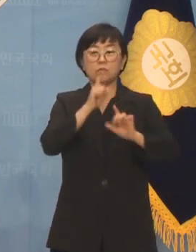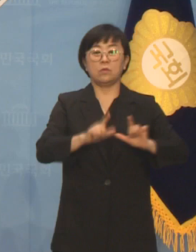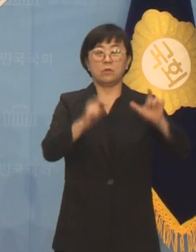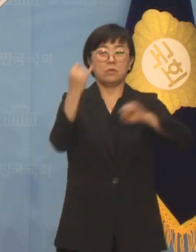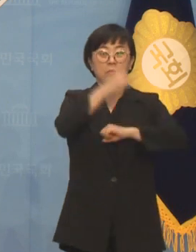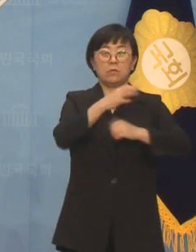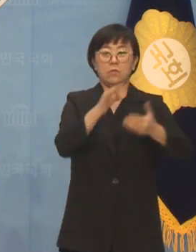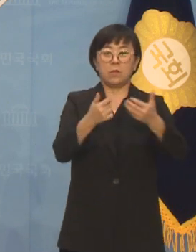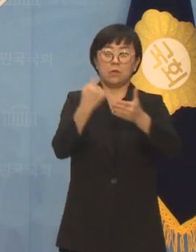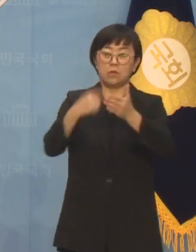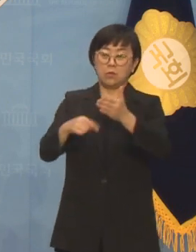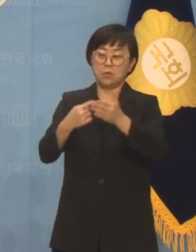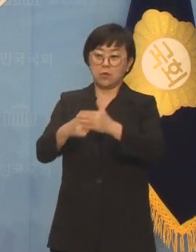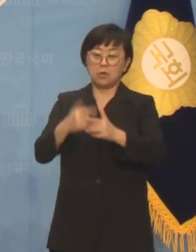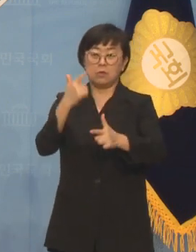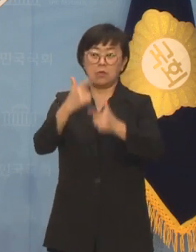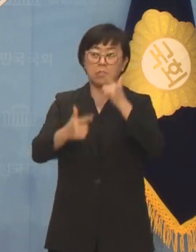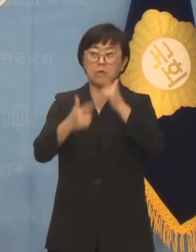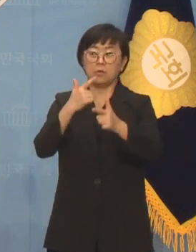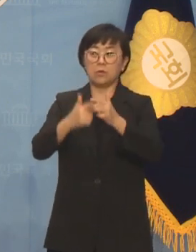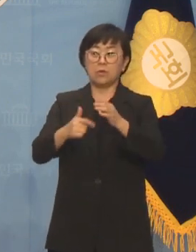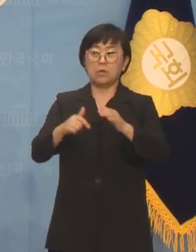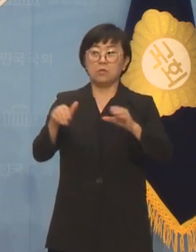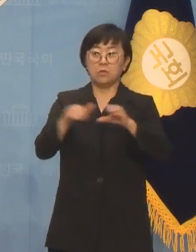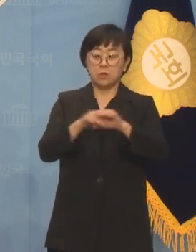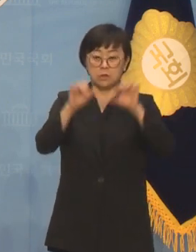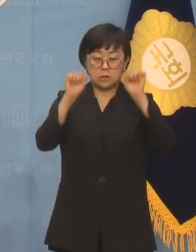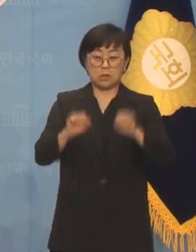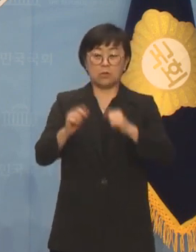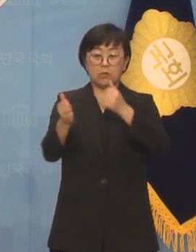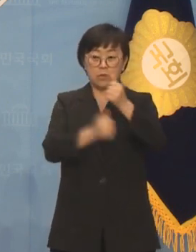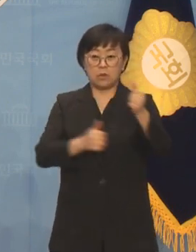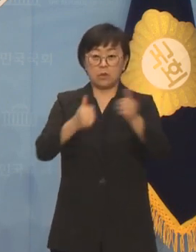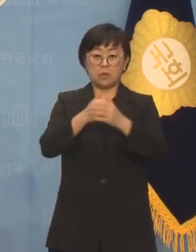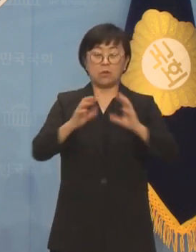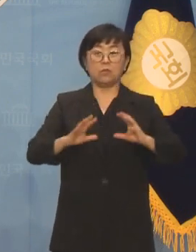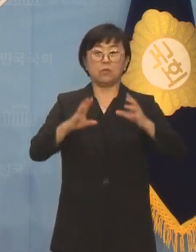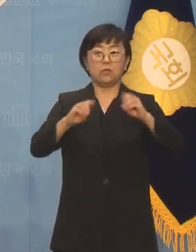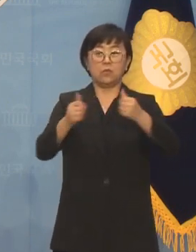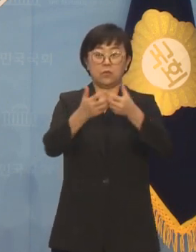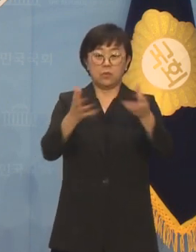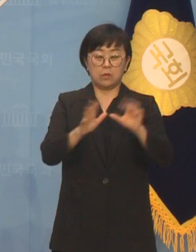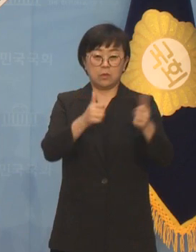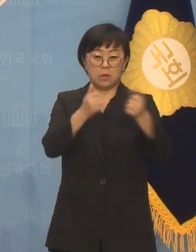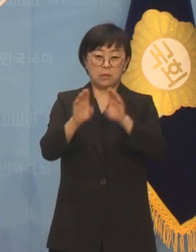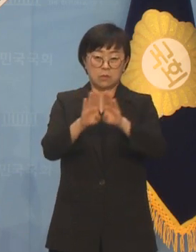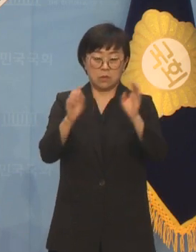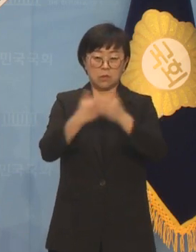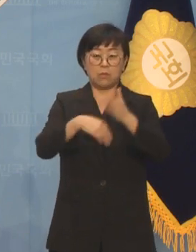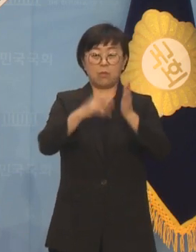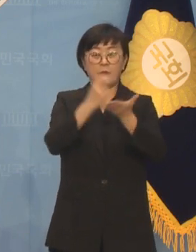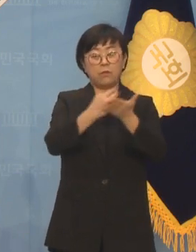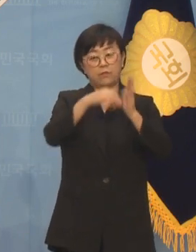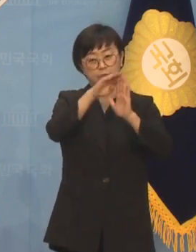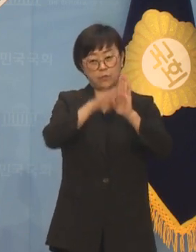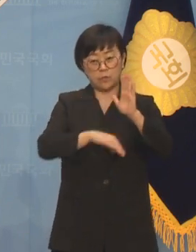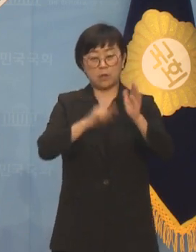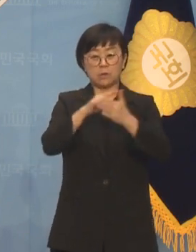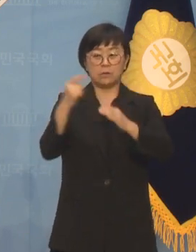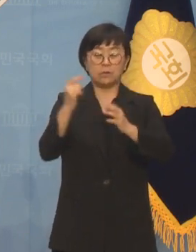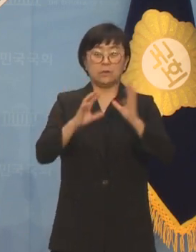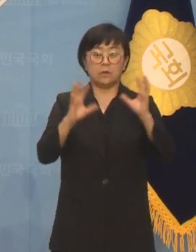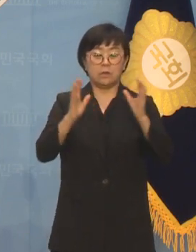교육위, 목요일에는 문체위와 산자중기, 국토위가 전체를 열어 법률안을 의결할 예정입니다.